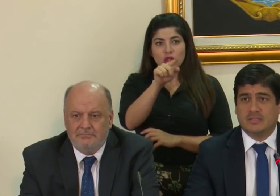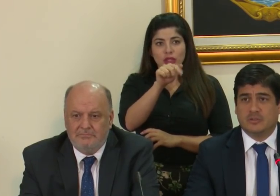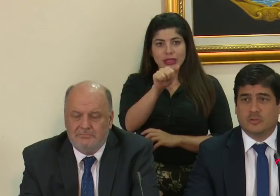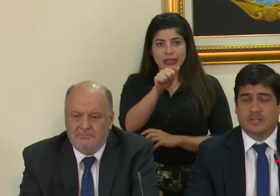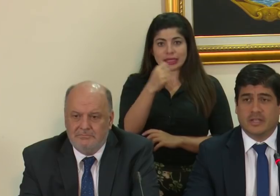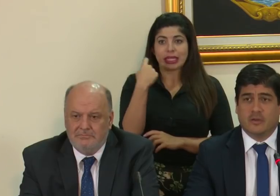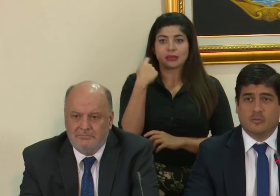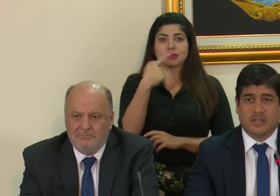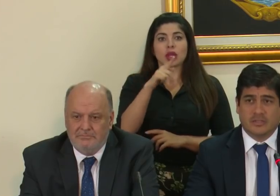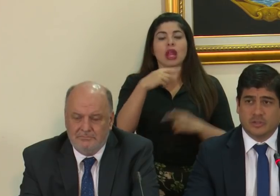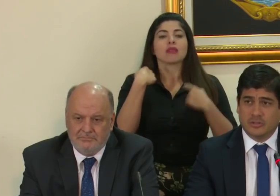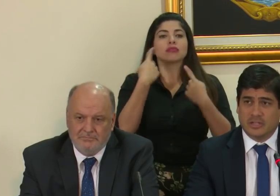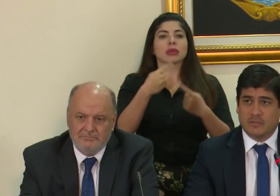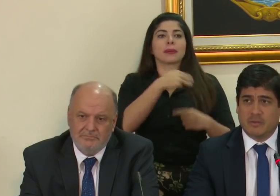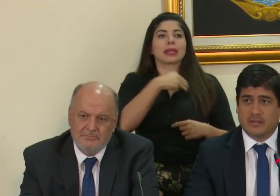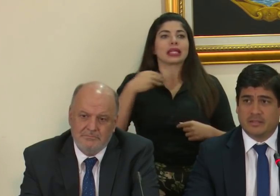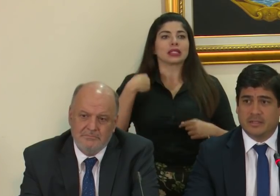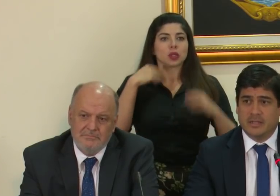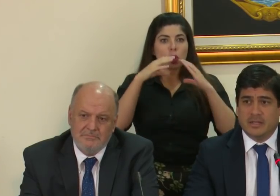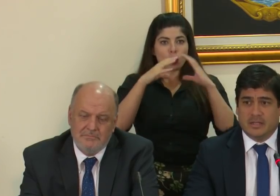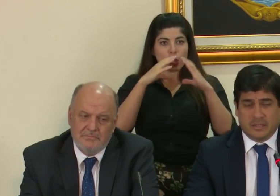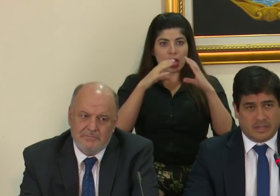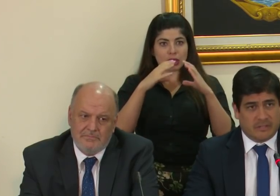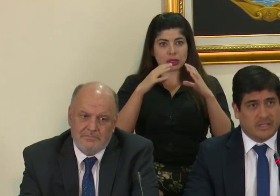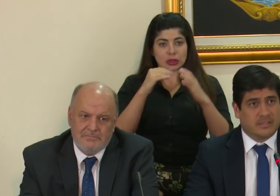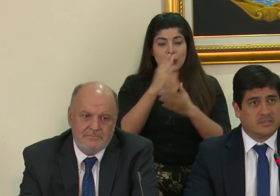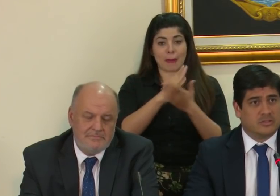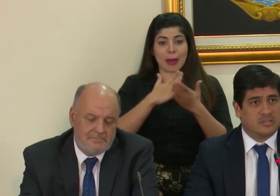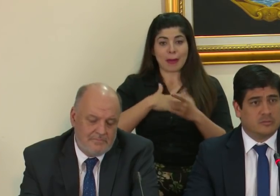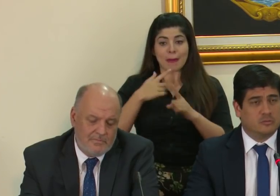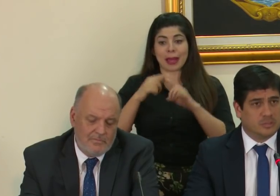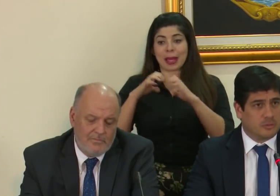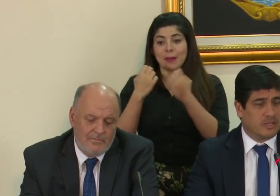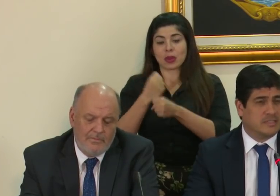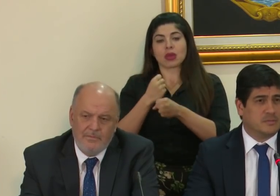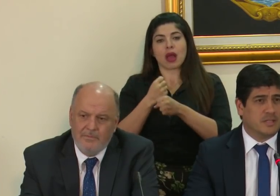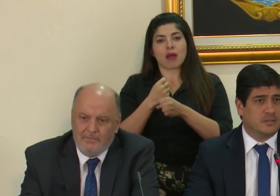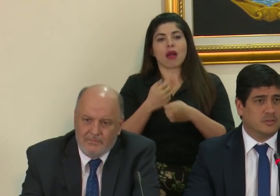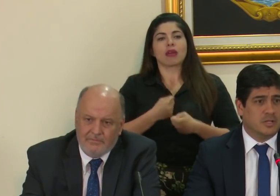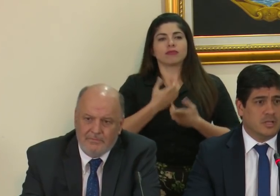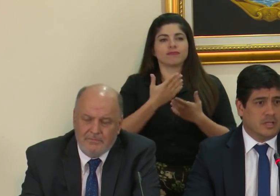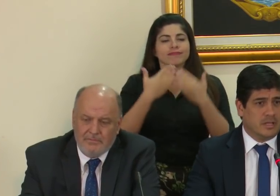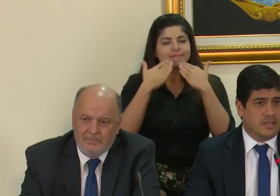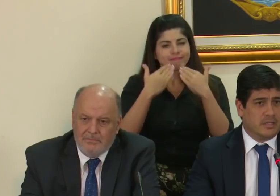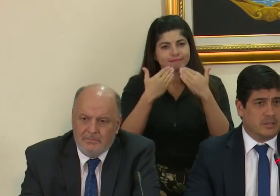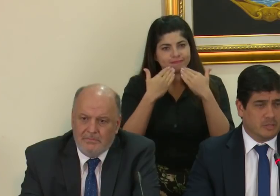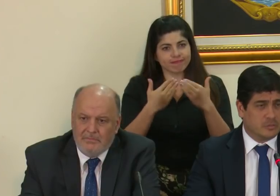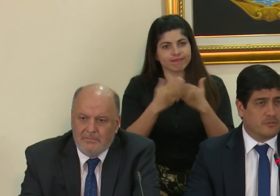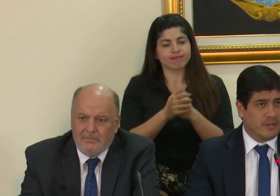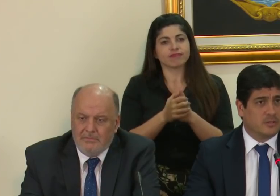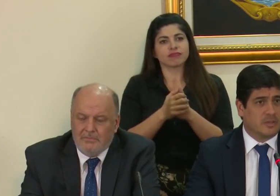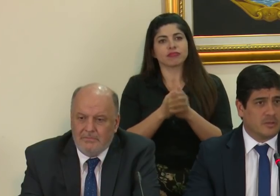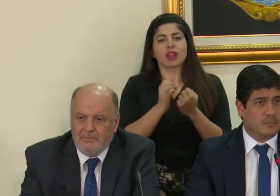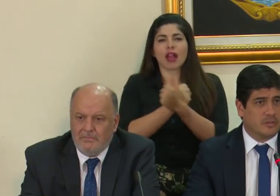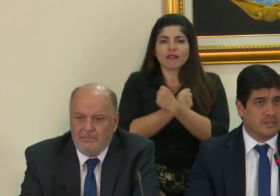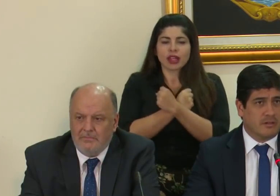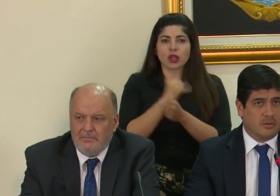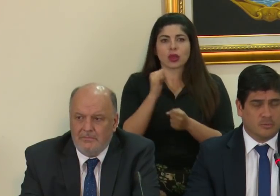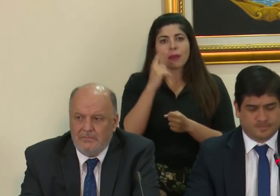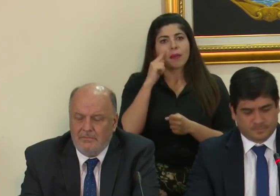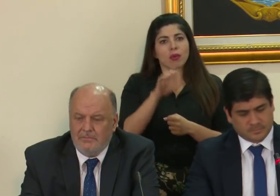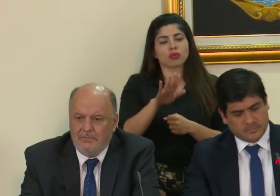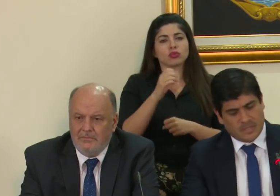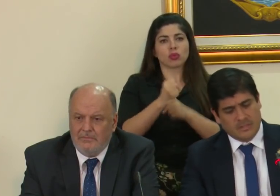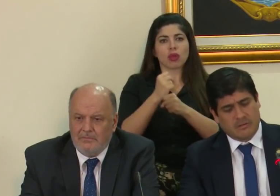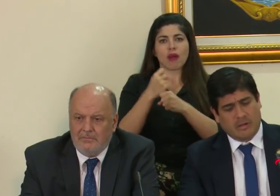hace poco Ministro de Comunicación, y de mi parte y del Gabinete, le exteriorizamos nuestro agradecimiento y nuestro afecto también por el